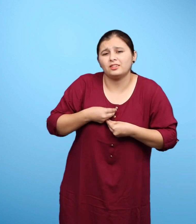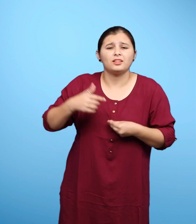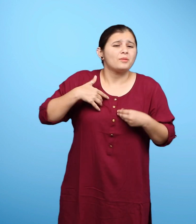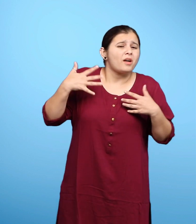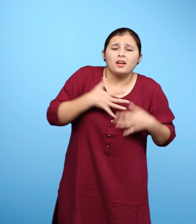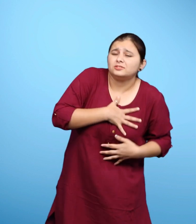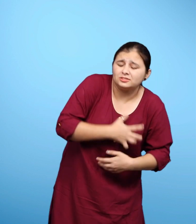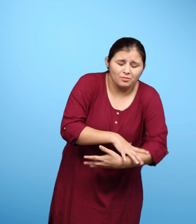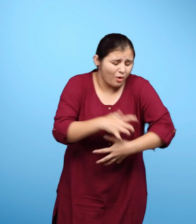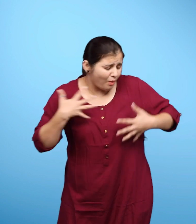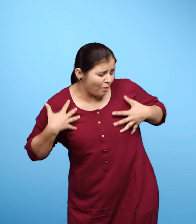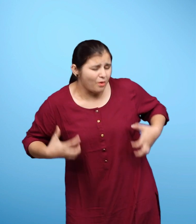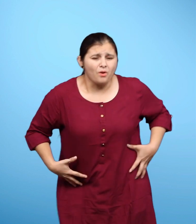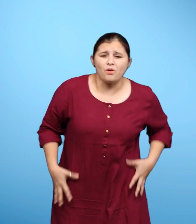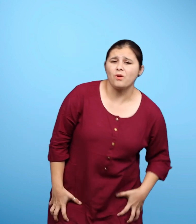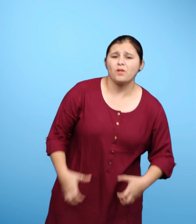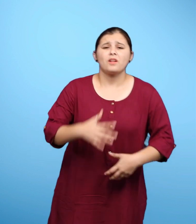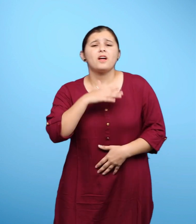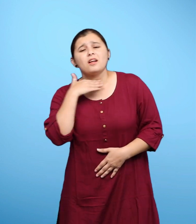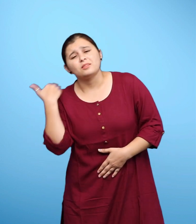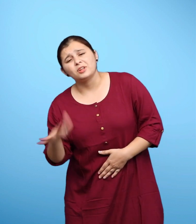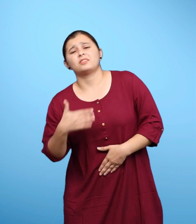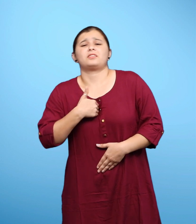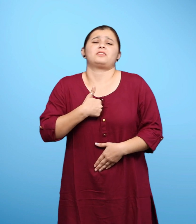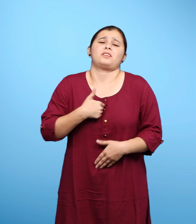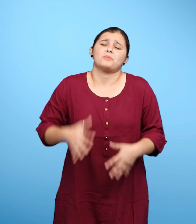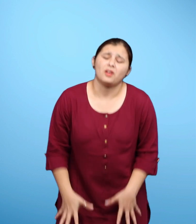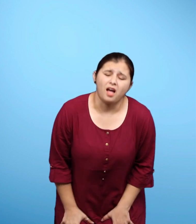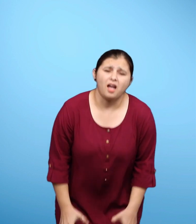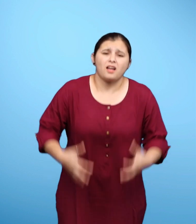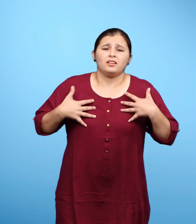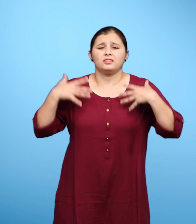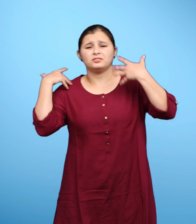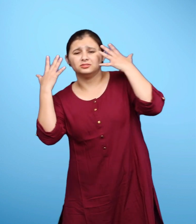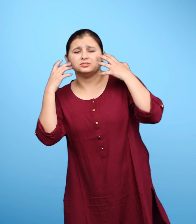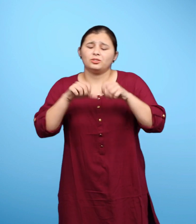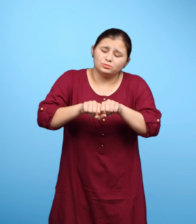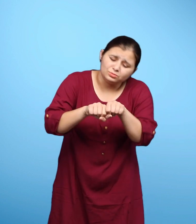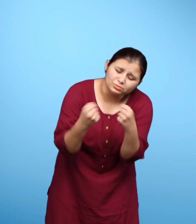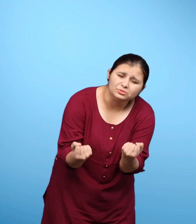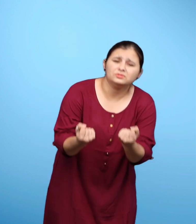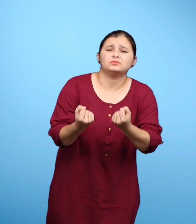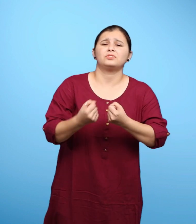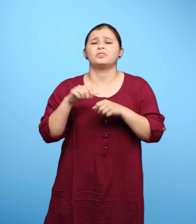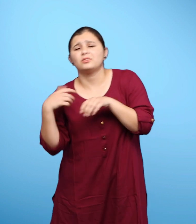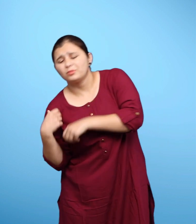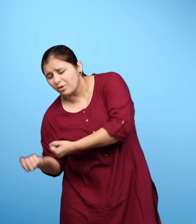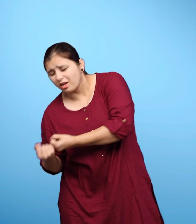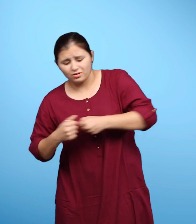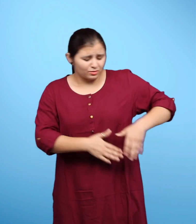दर्द से मरा जा रहा हूं लगता है मेरी हड्डियां कई जगा से तूट